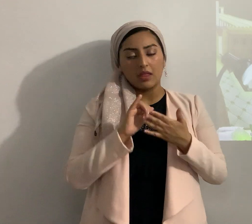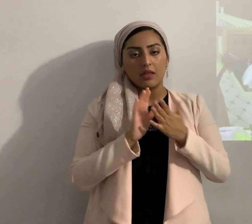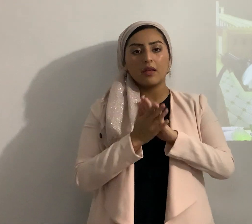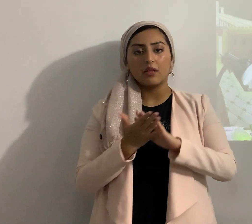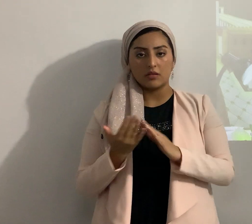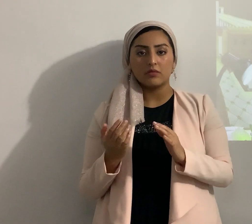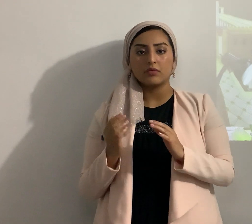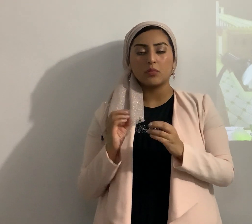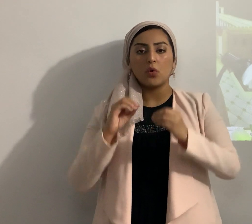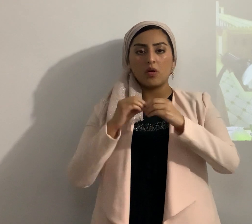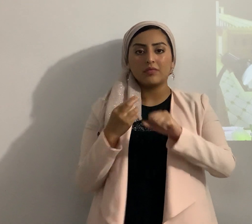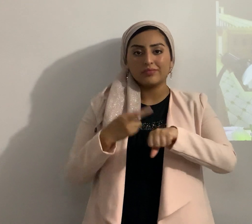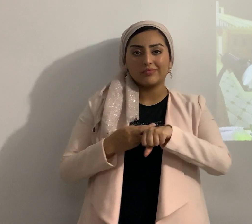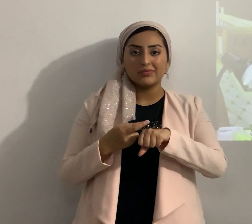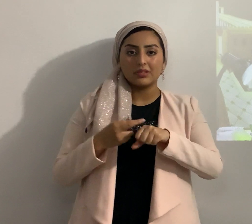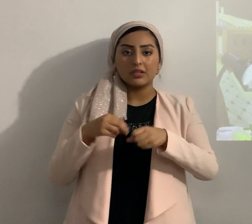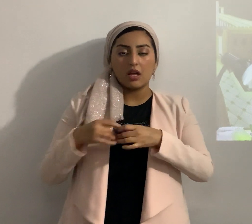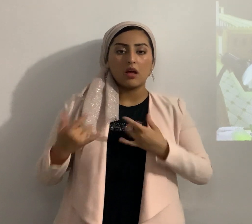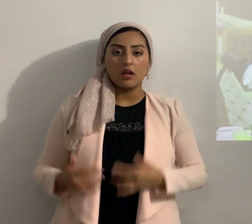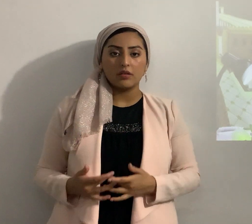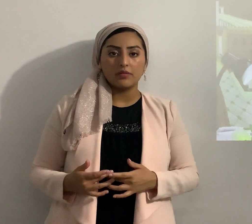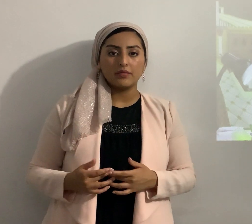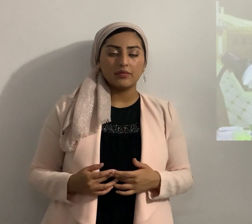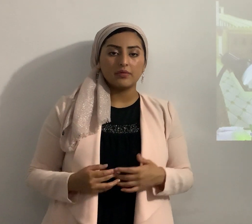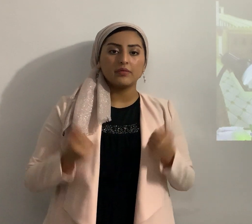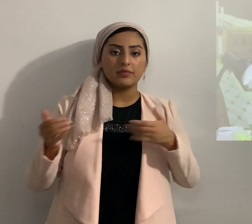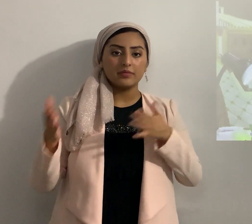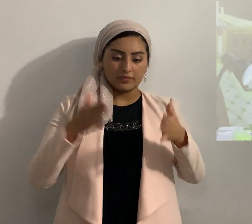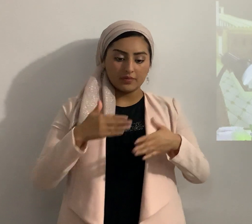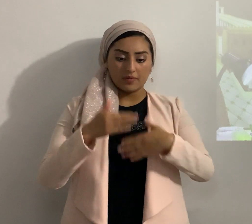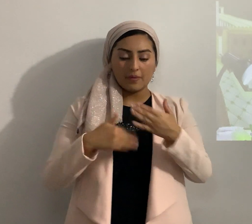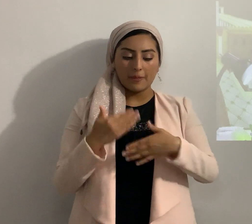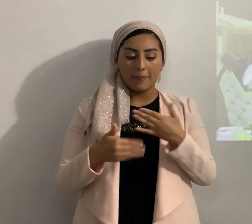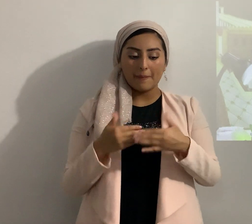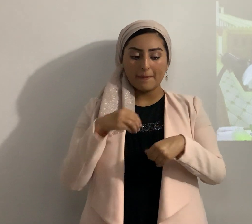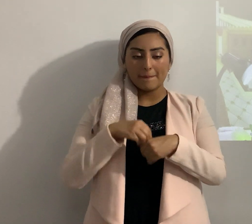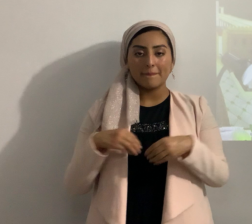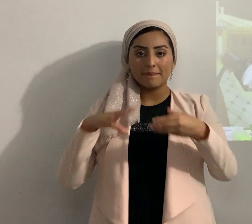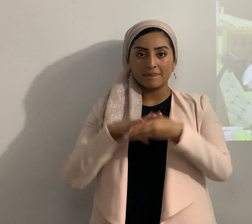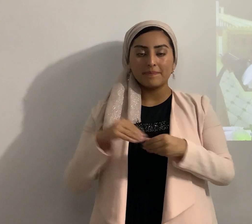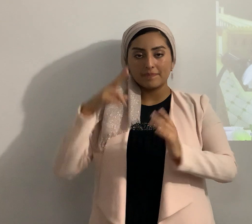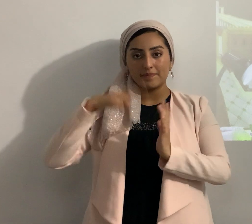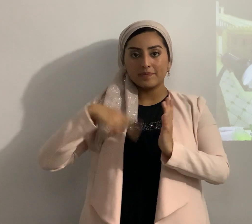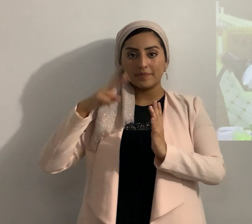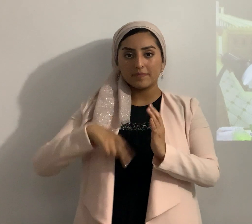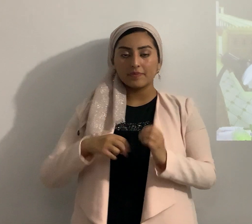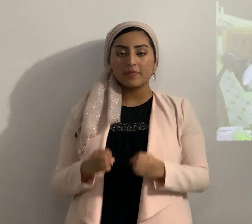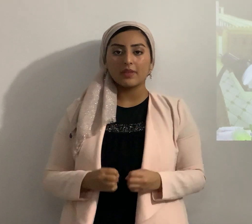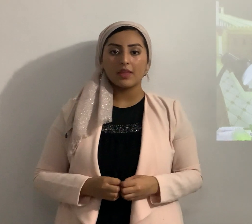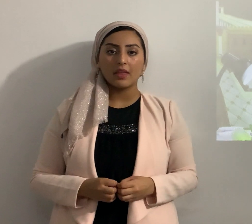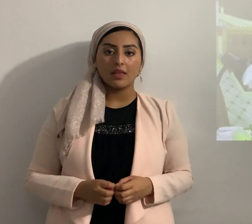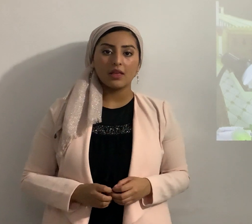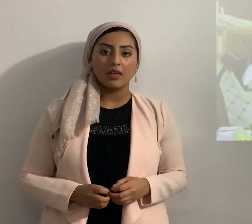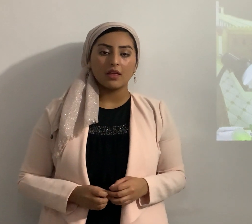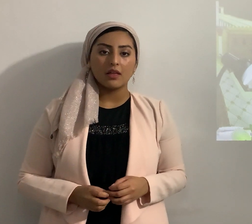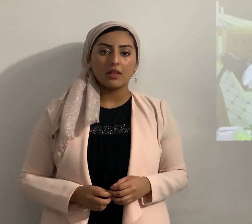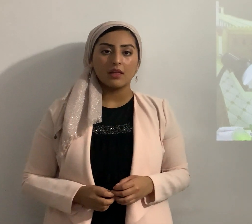corazón entonces a ver vamos a avanzar en la lectura amados preciosos nos quedamos aquí